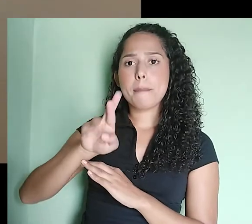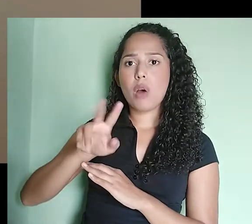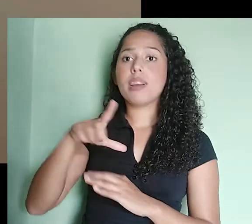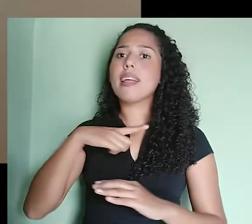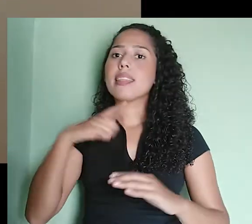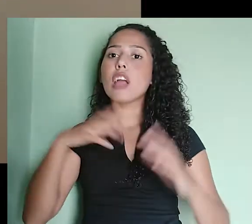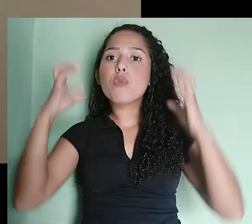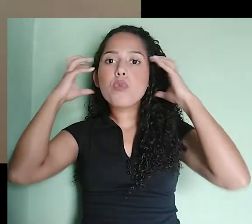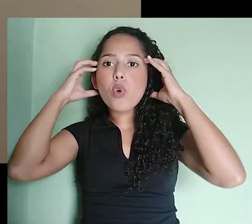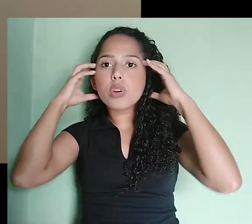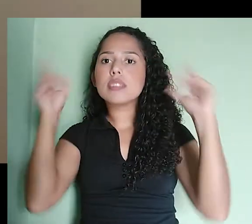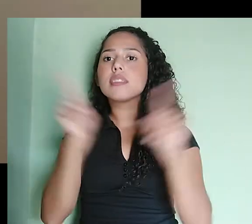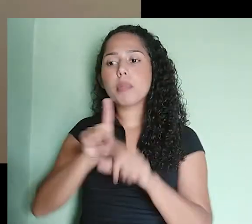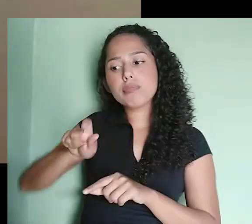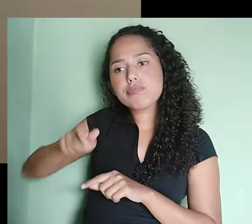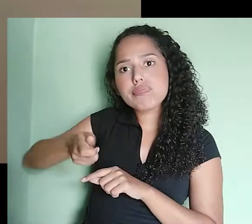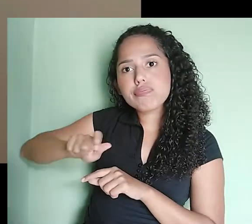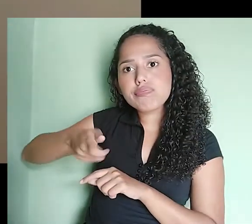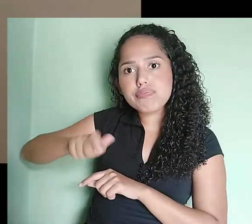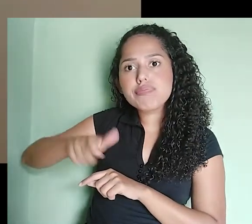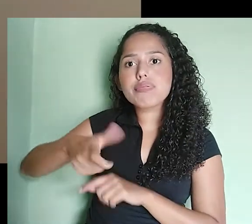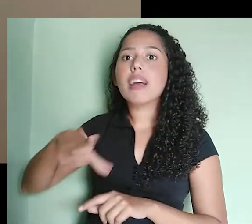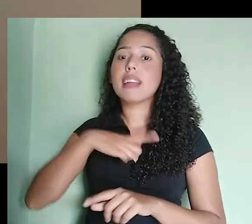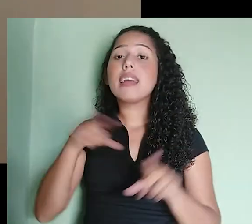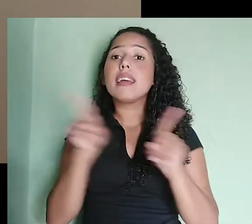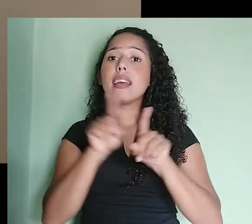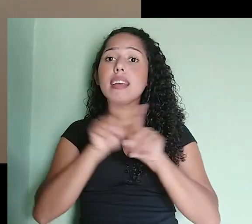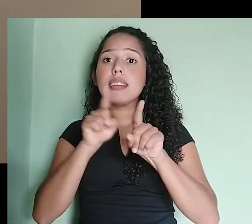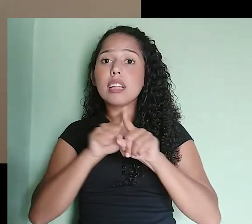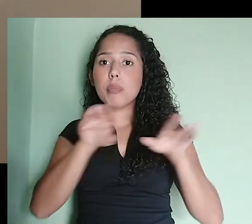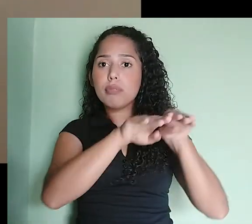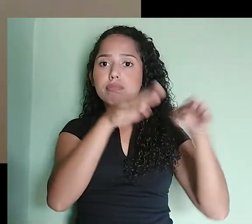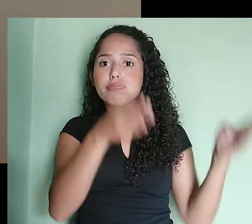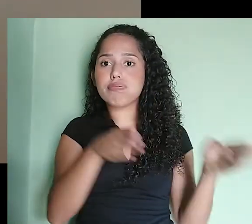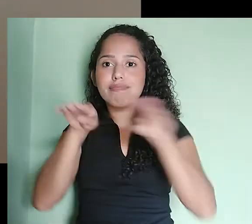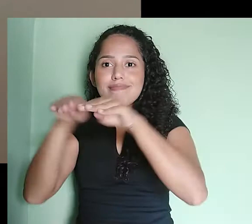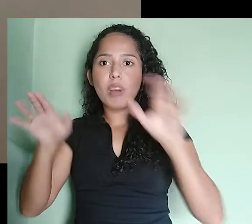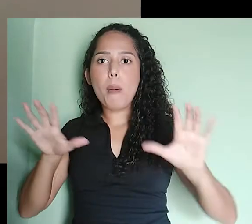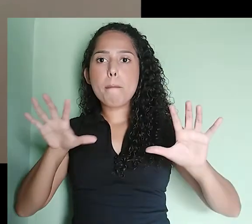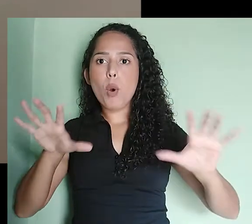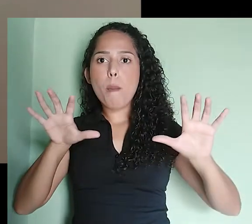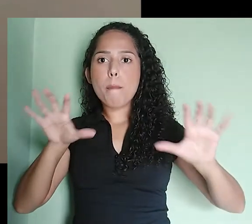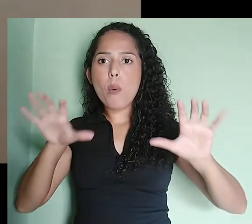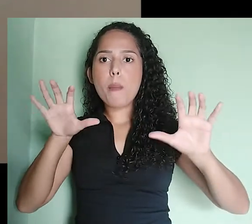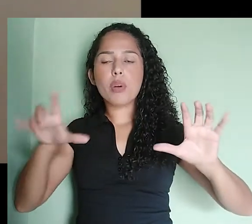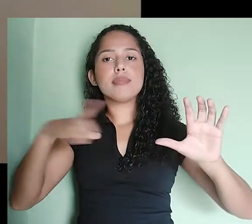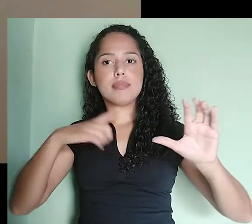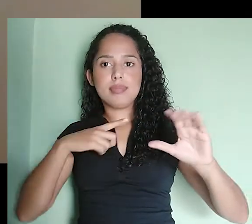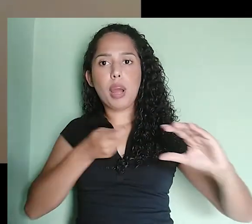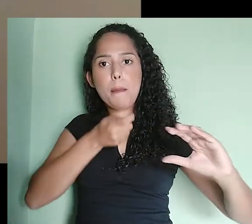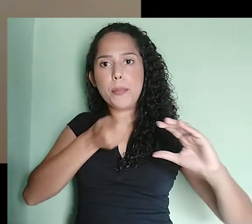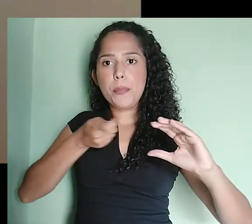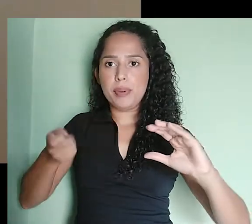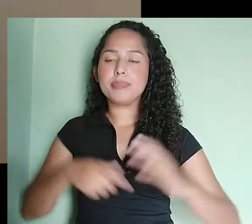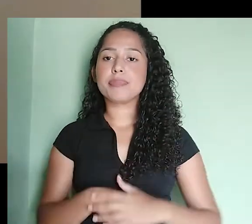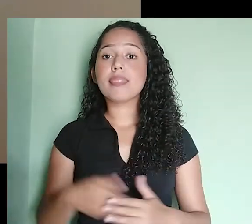do fone e a saída também dos monitores. Essa placa aqui saiu para mim aproximadamente por R